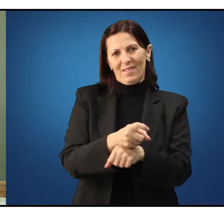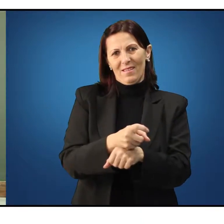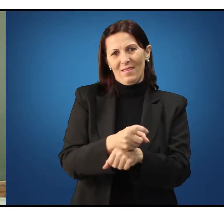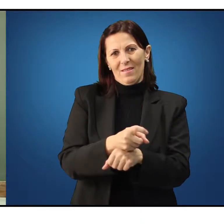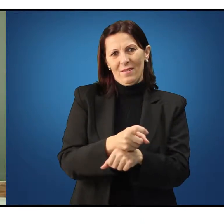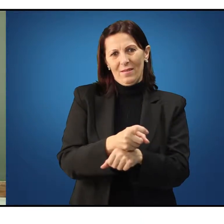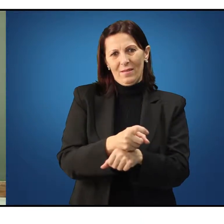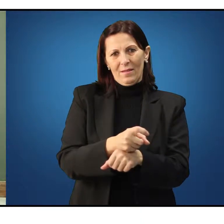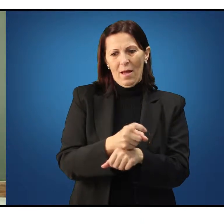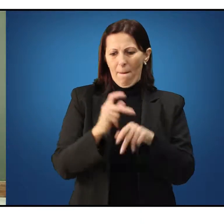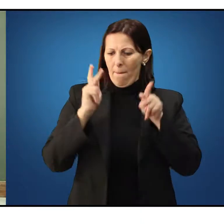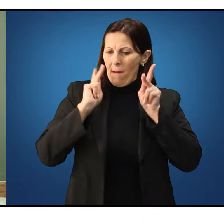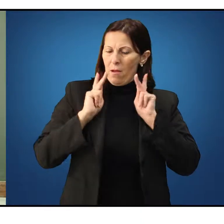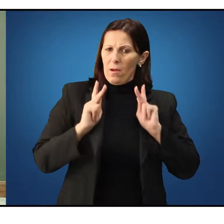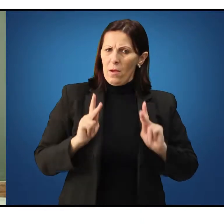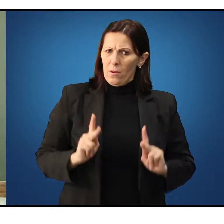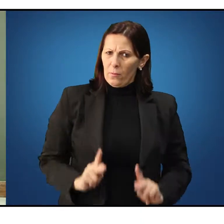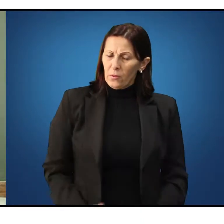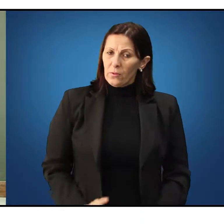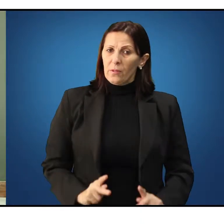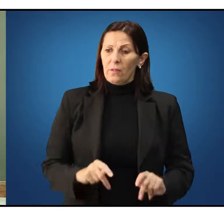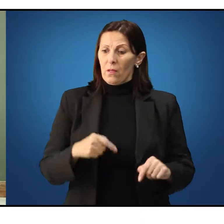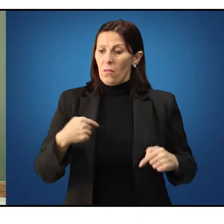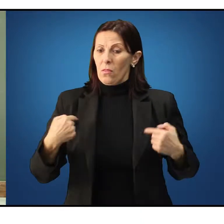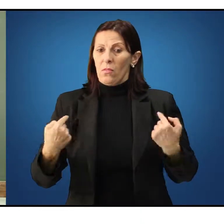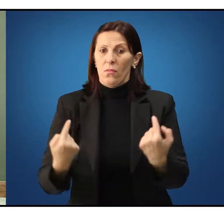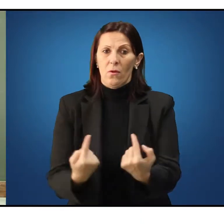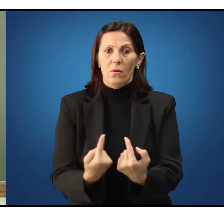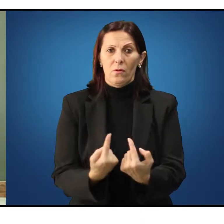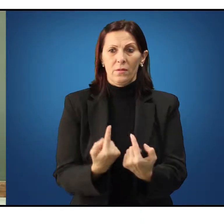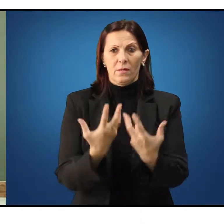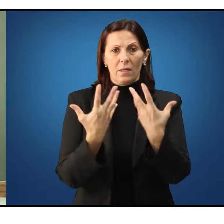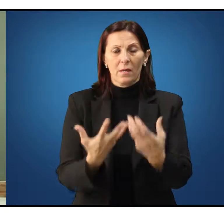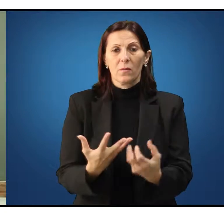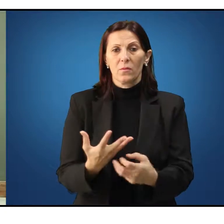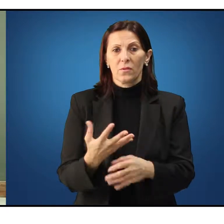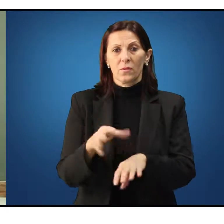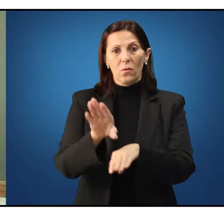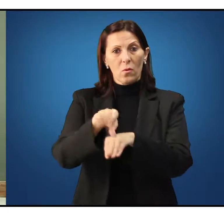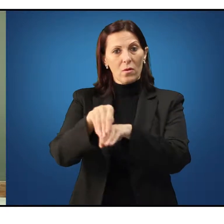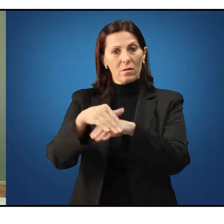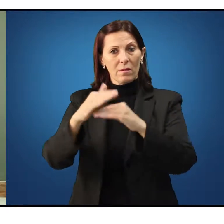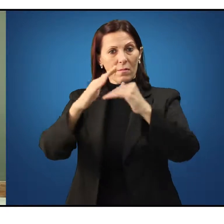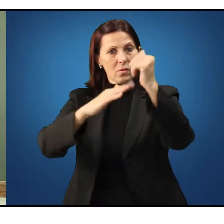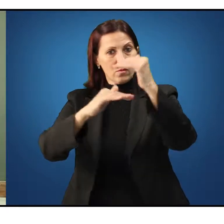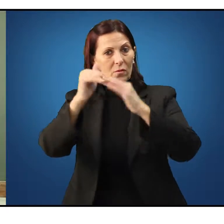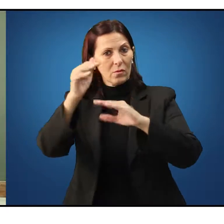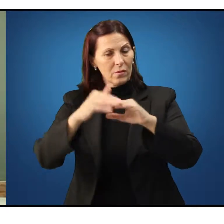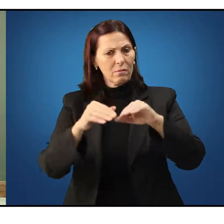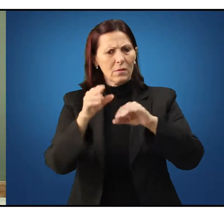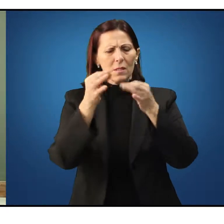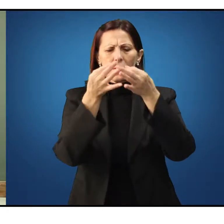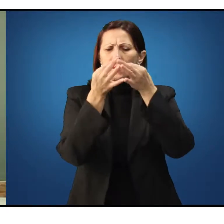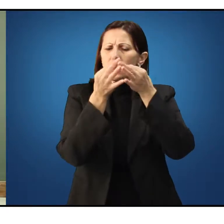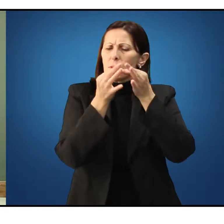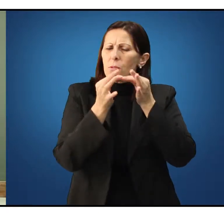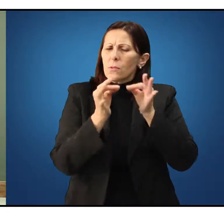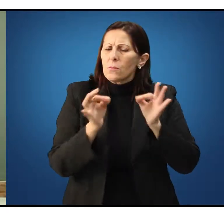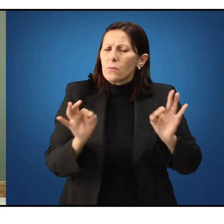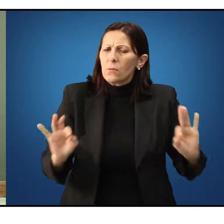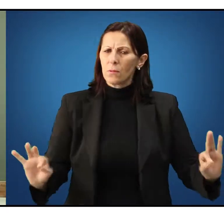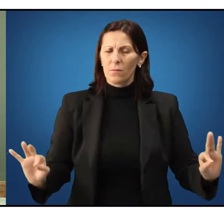a postura que nos leva ao conhecimento é a postura humilde de